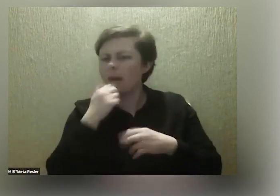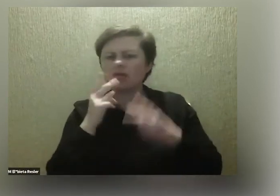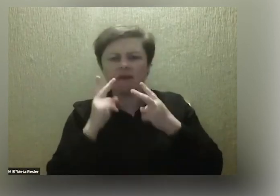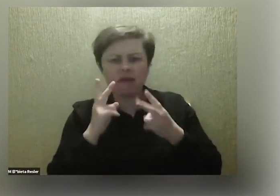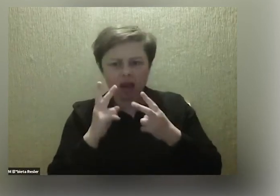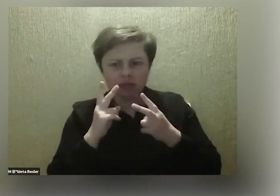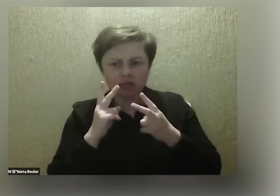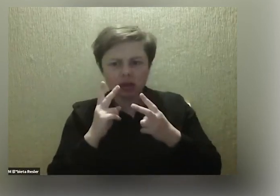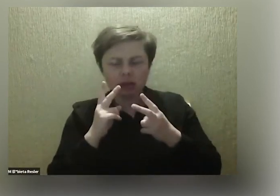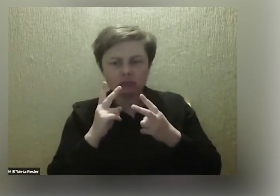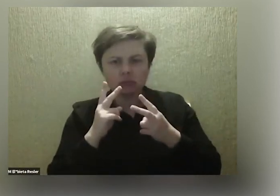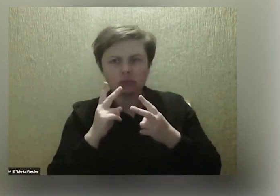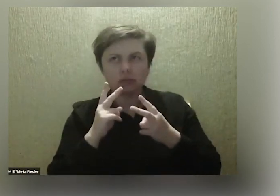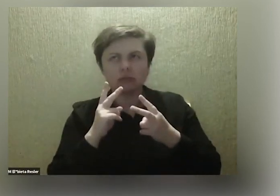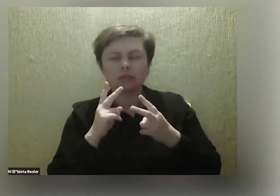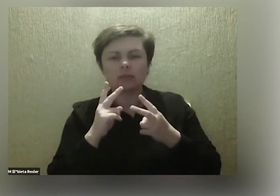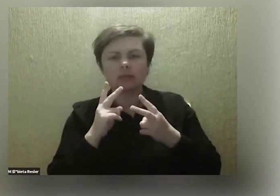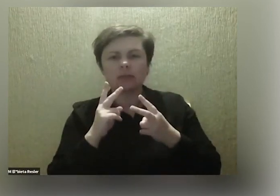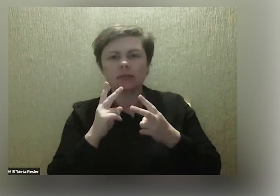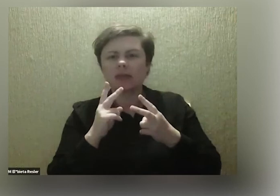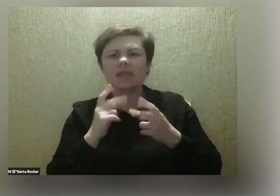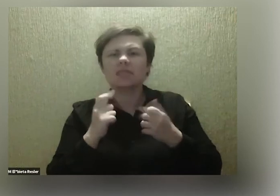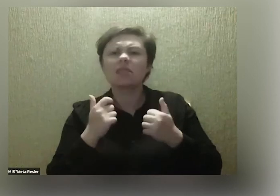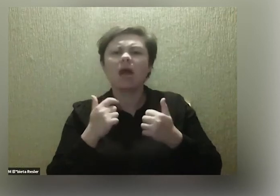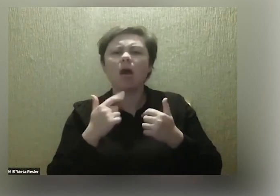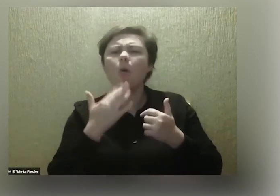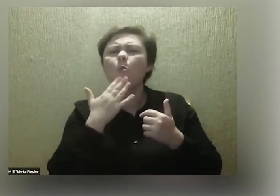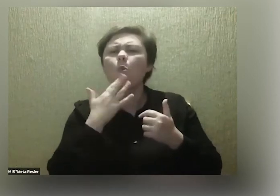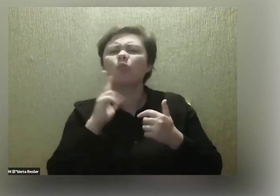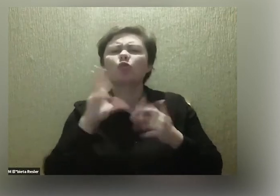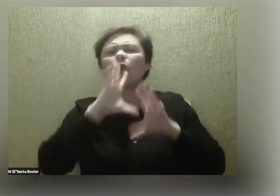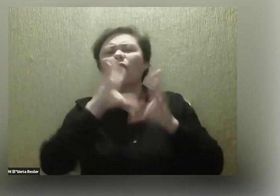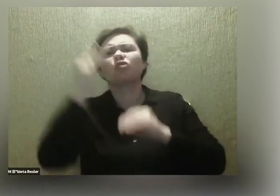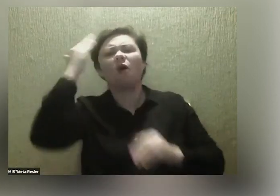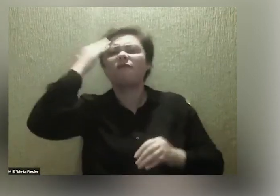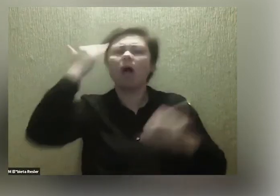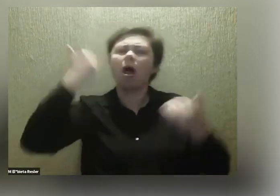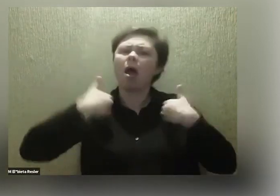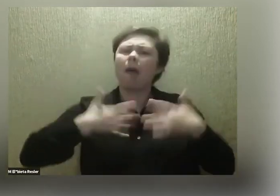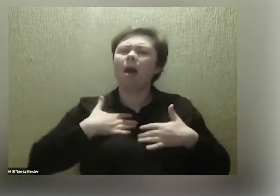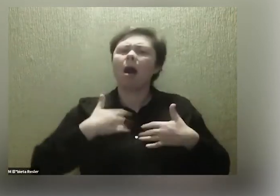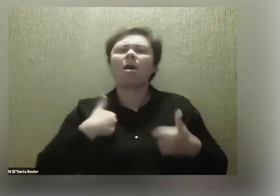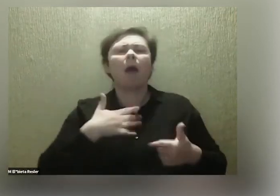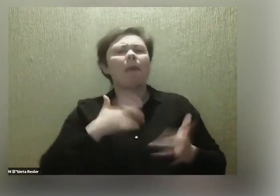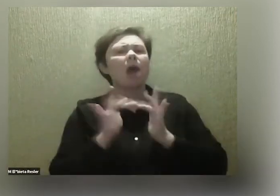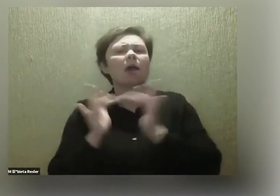to, żeby nie wypowiadać się z pozycji kogoś, kto wie i kto ma rację i kto